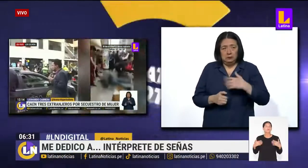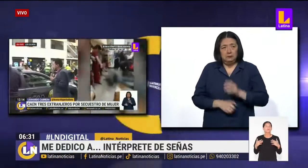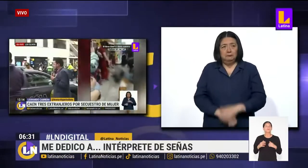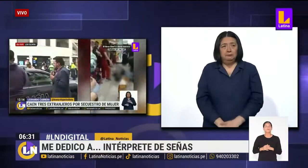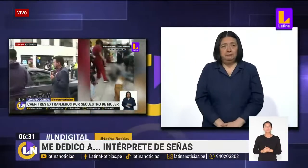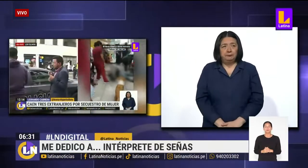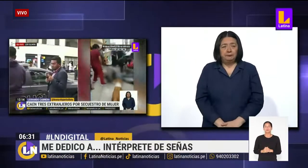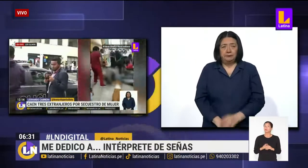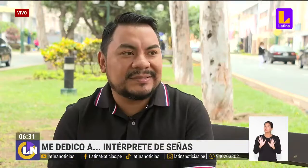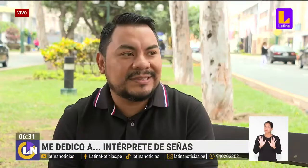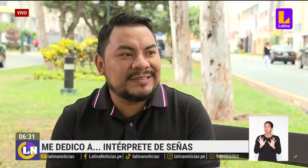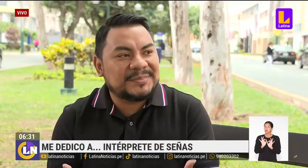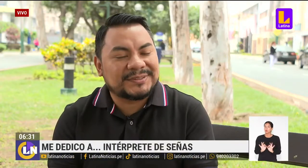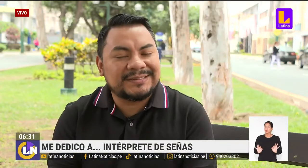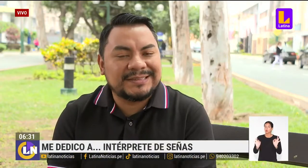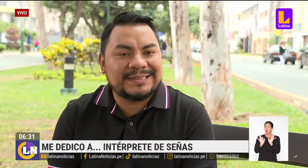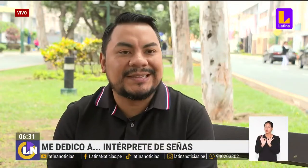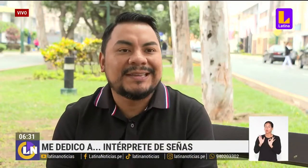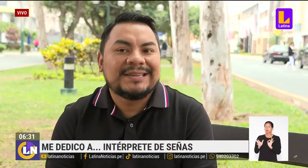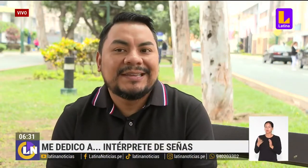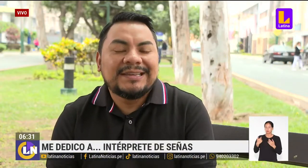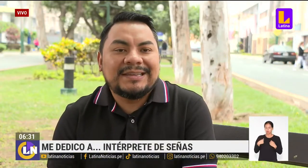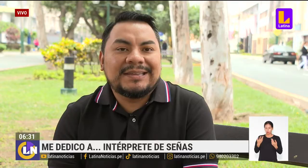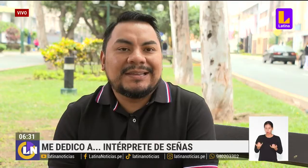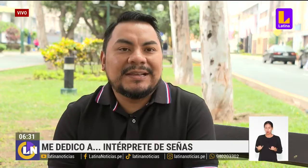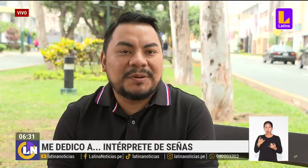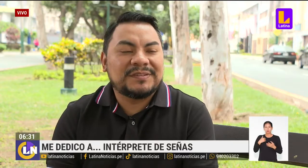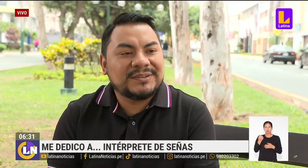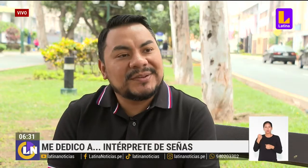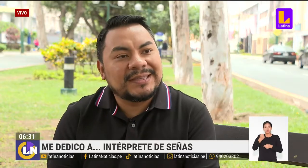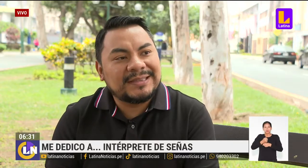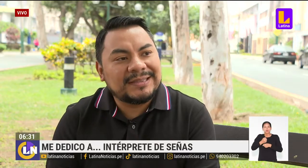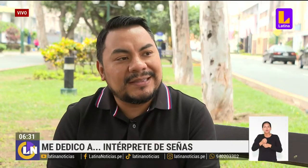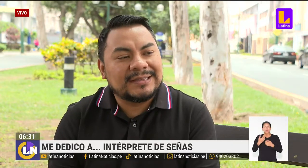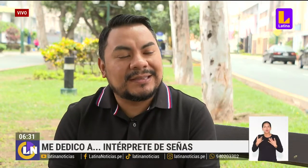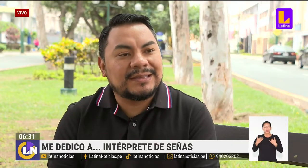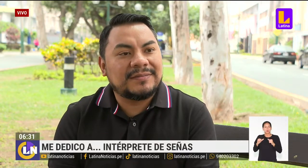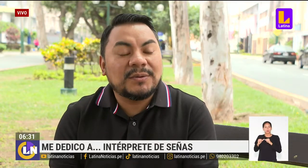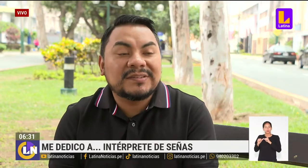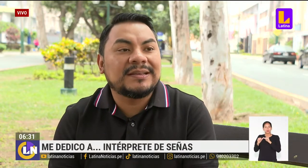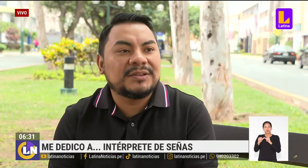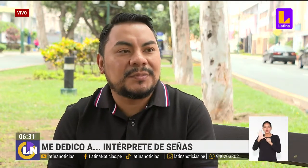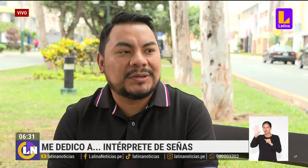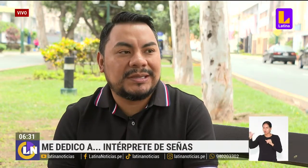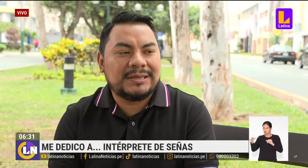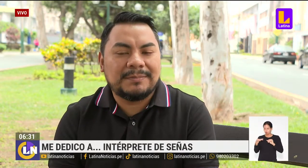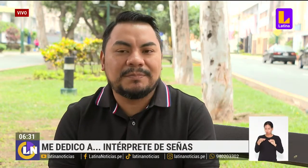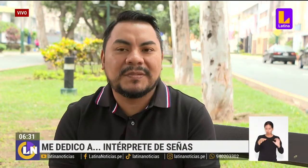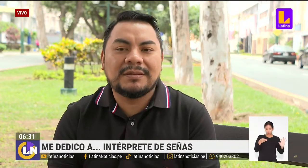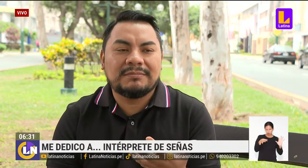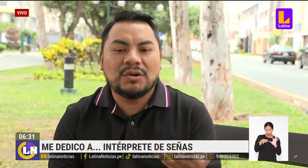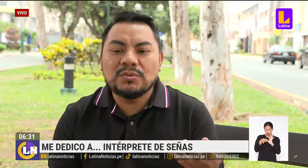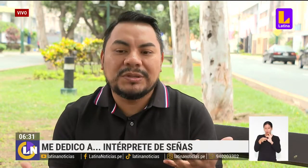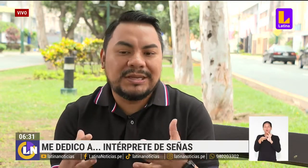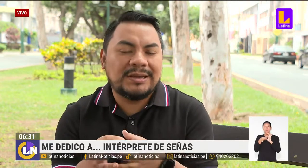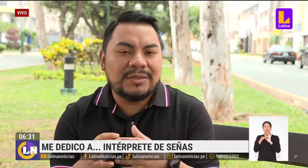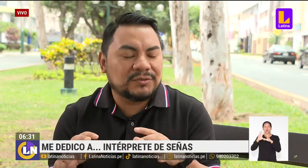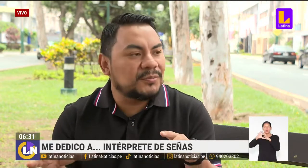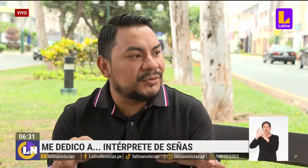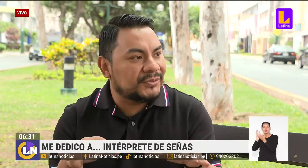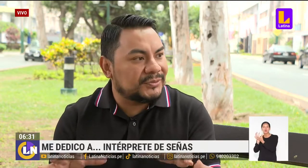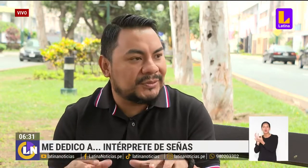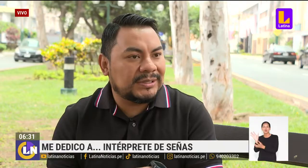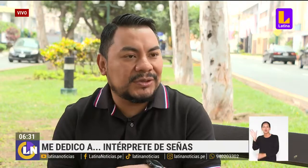instituciones públicas. Es importante que la profesión que vengo haciendo, porque une